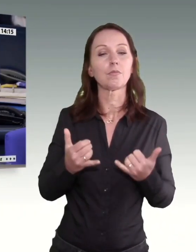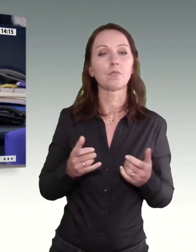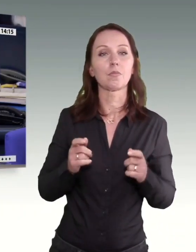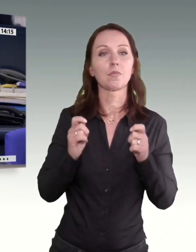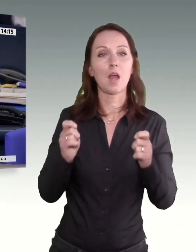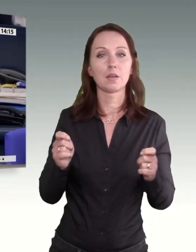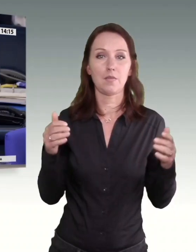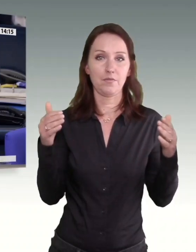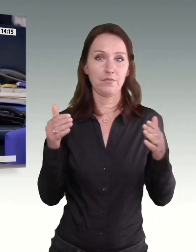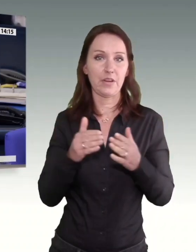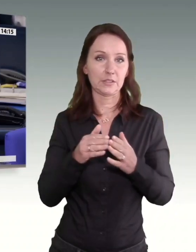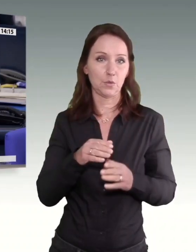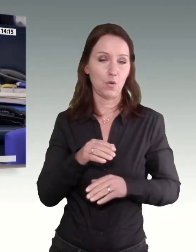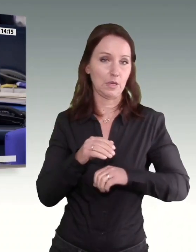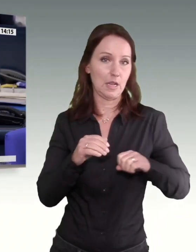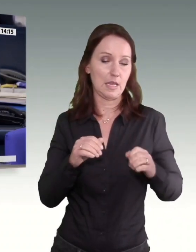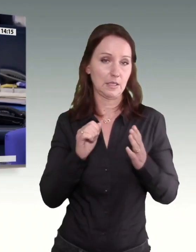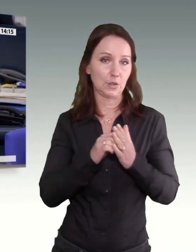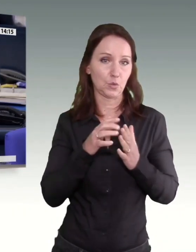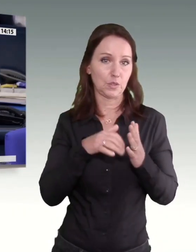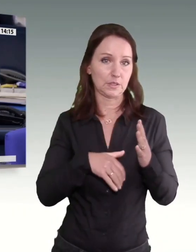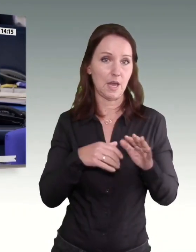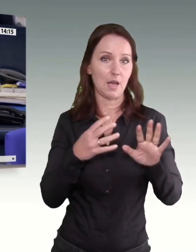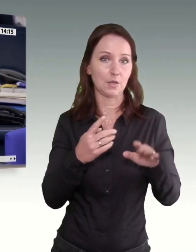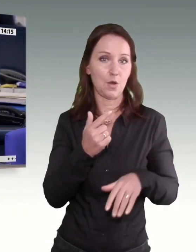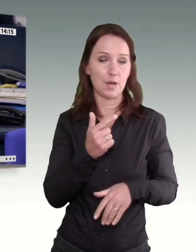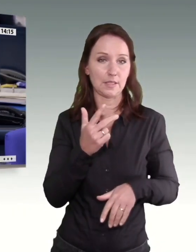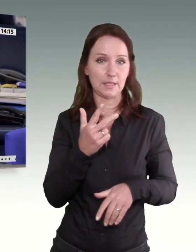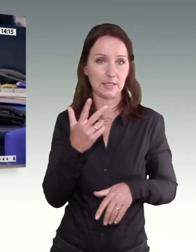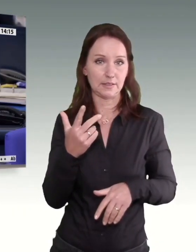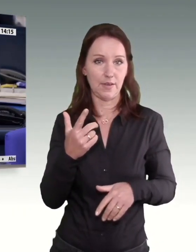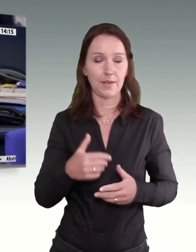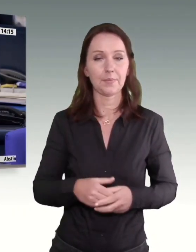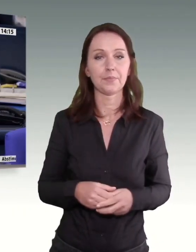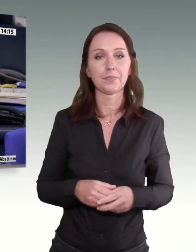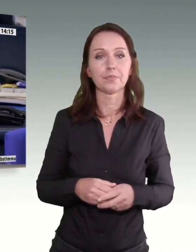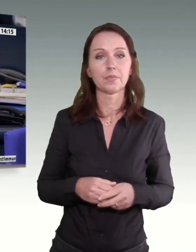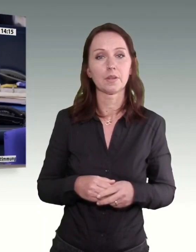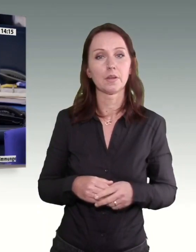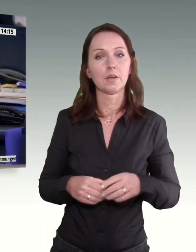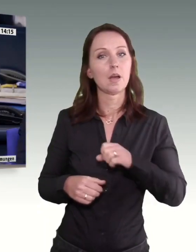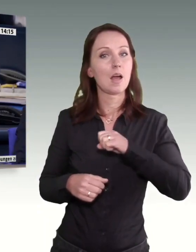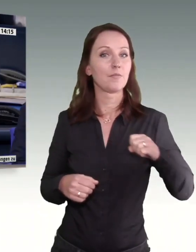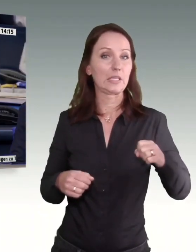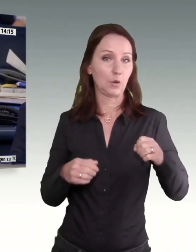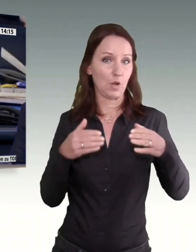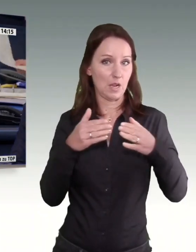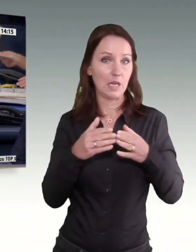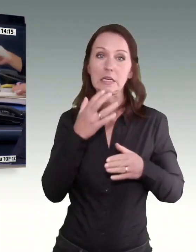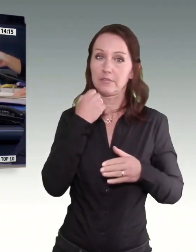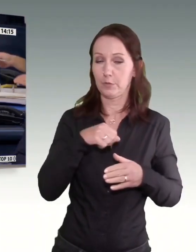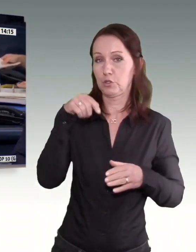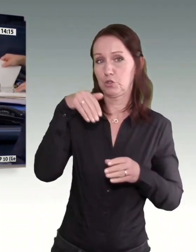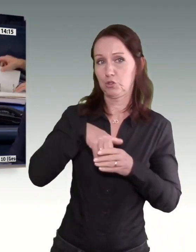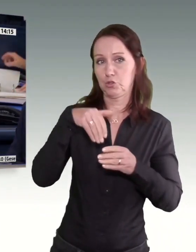1932. Die Fraktion Die Linke wünscht Abstimmung in der Sache. Die